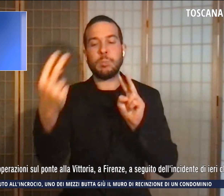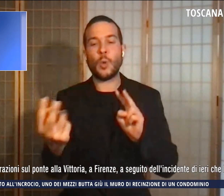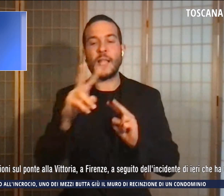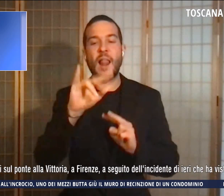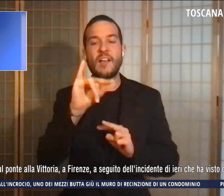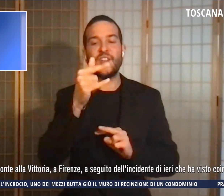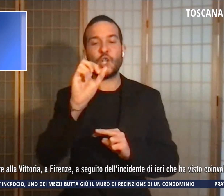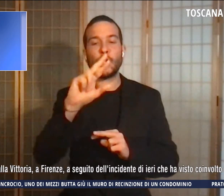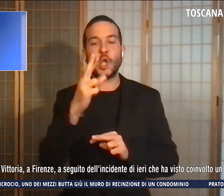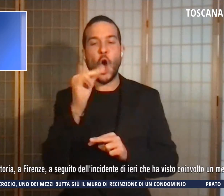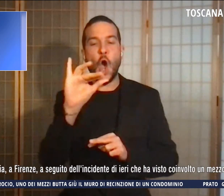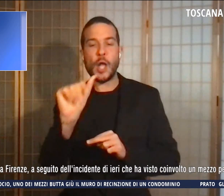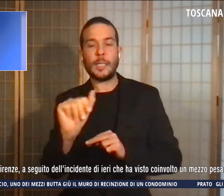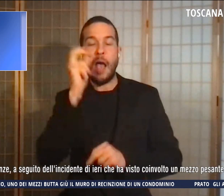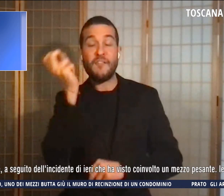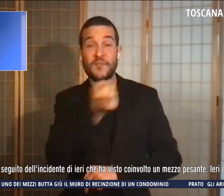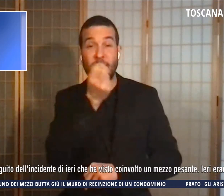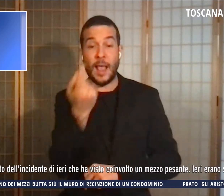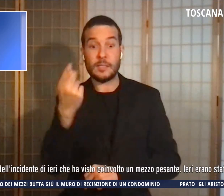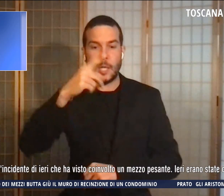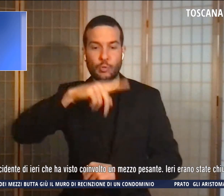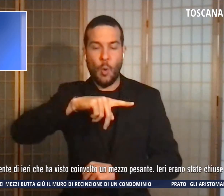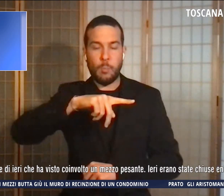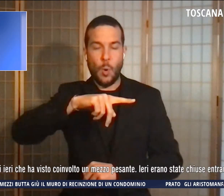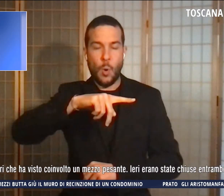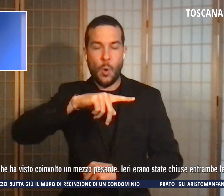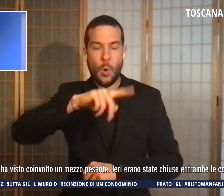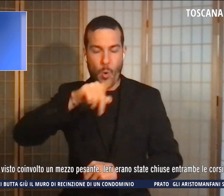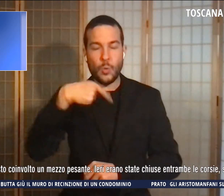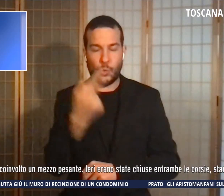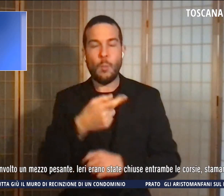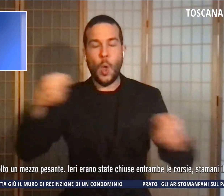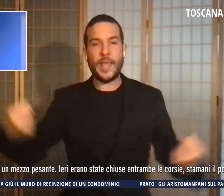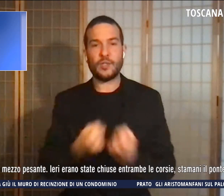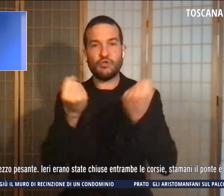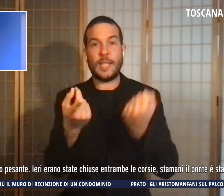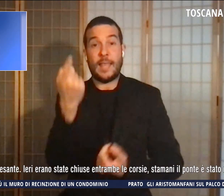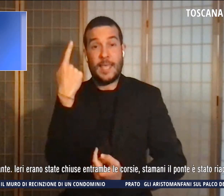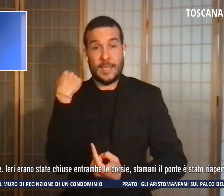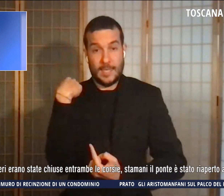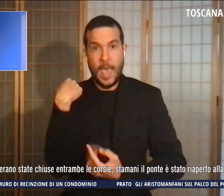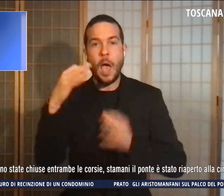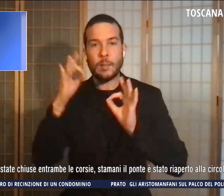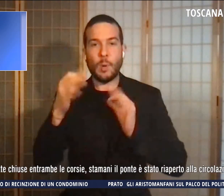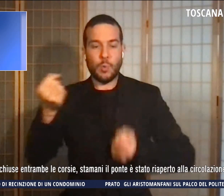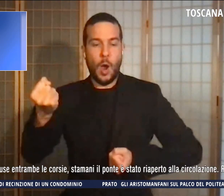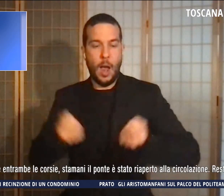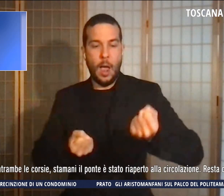dopo l'incidente di ieri che ha visto coinvolto un mezzo pesante.